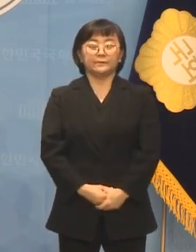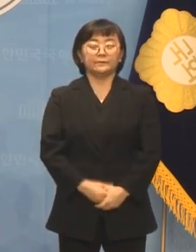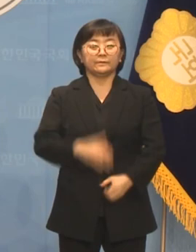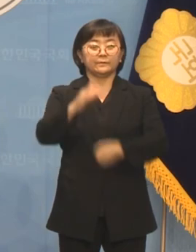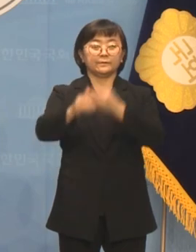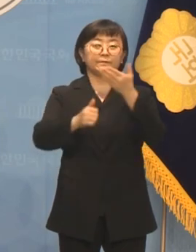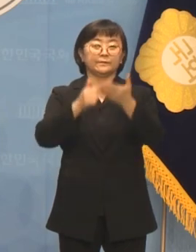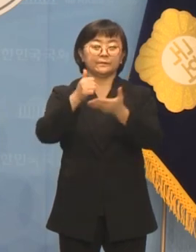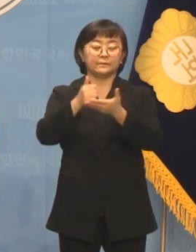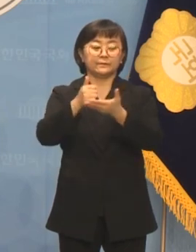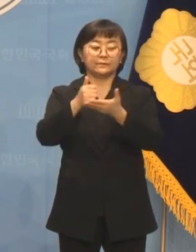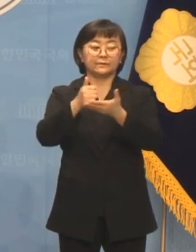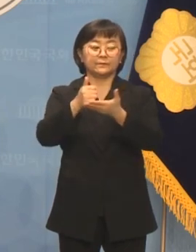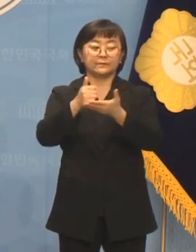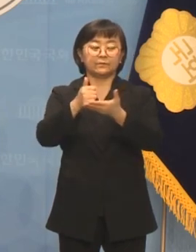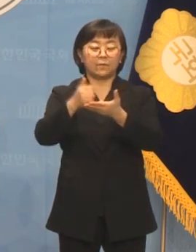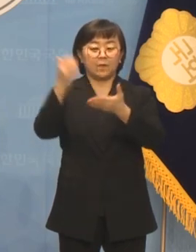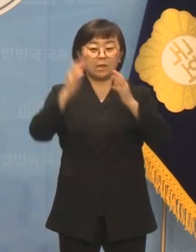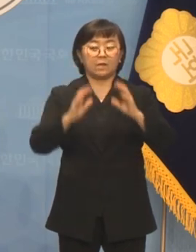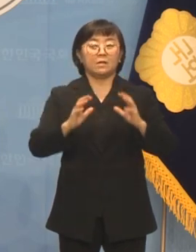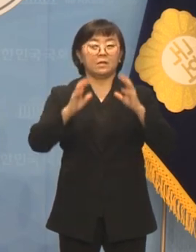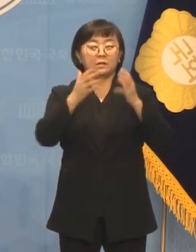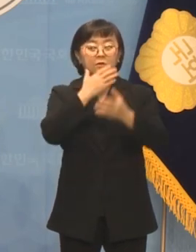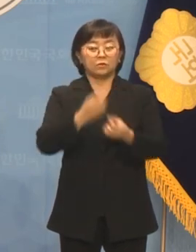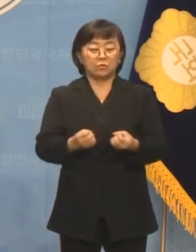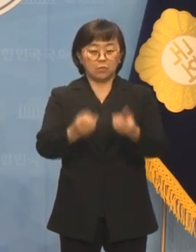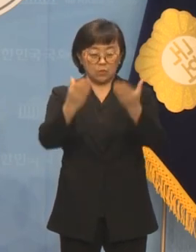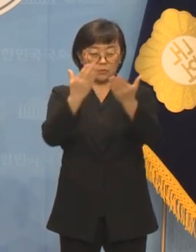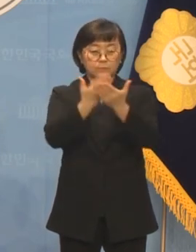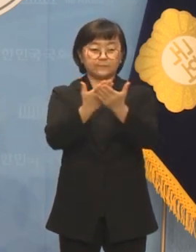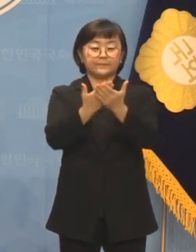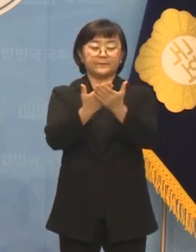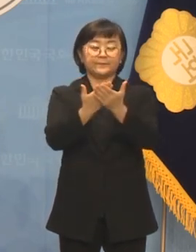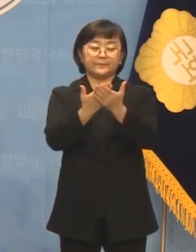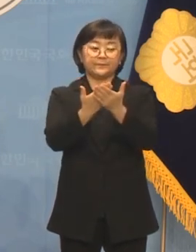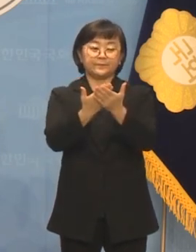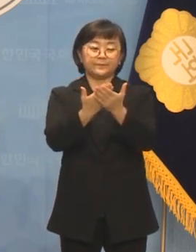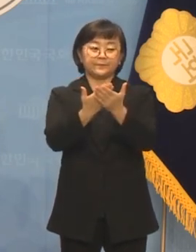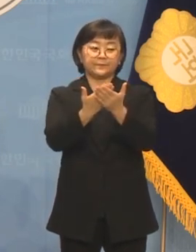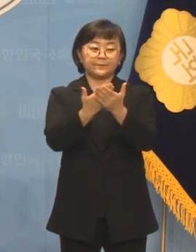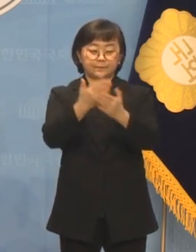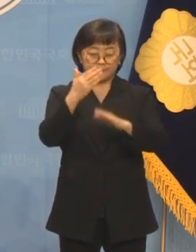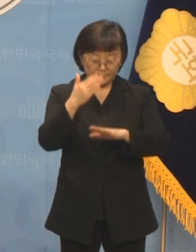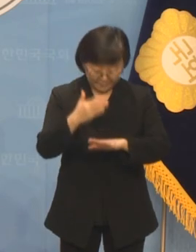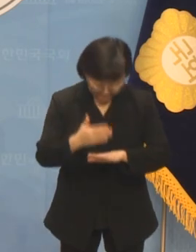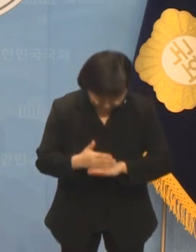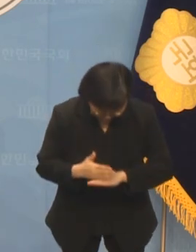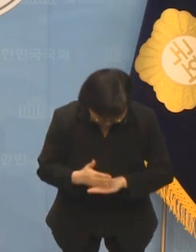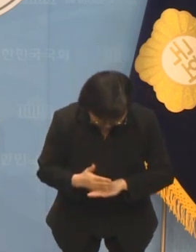하나님 대한민국을 축복하여 주시옵소서 감사합니다.